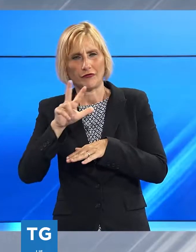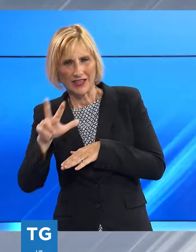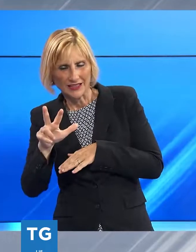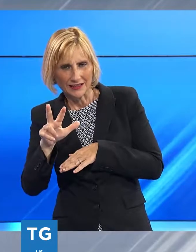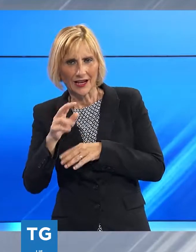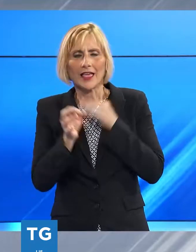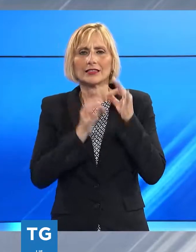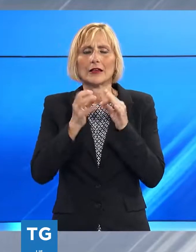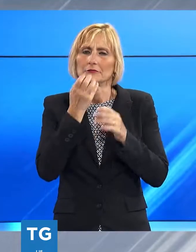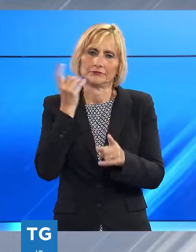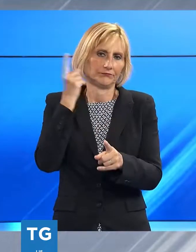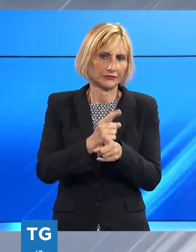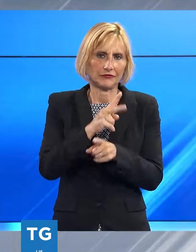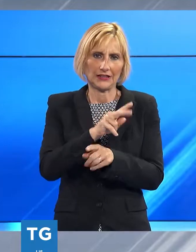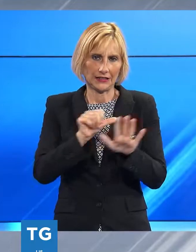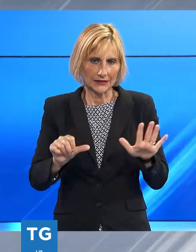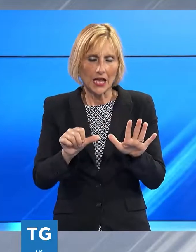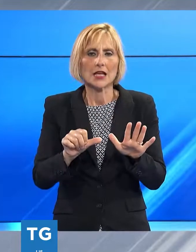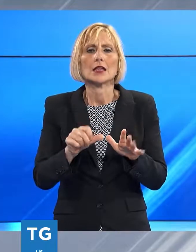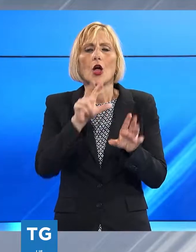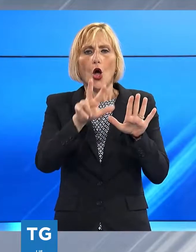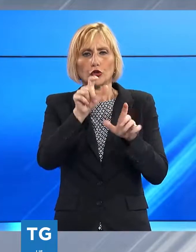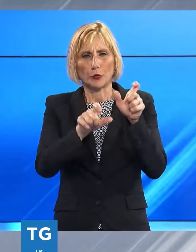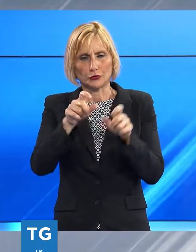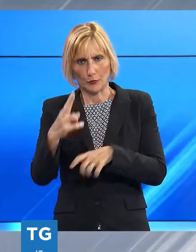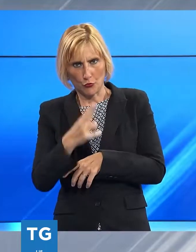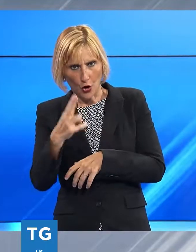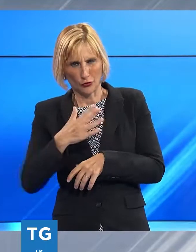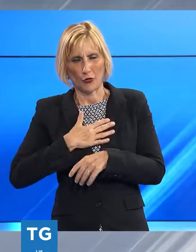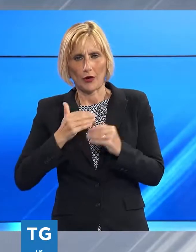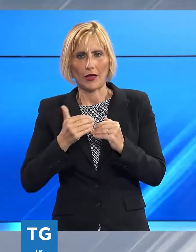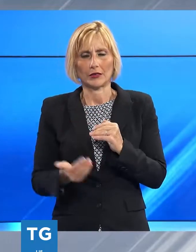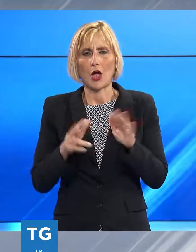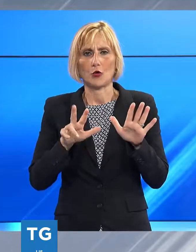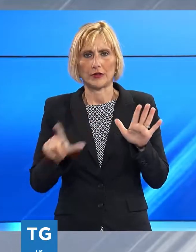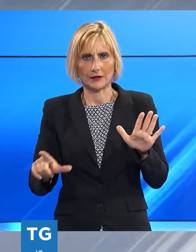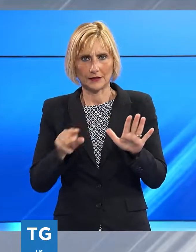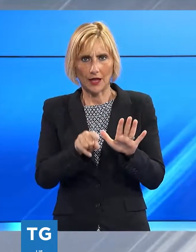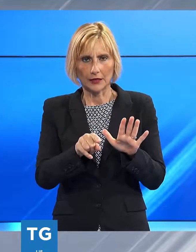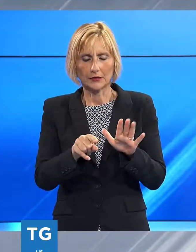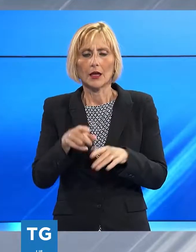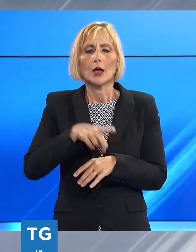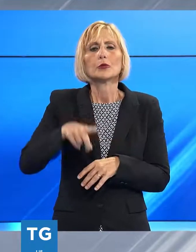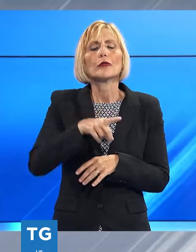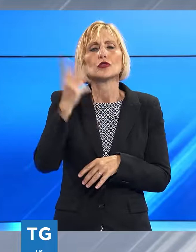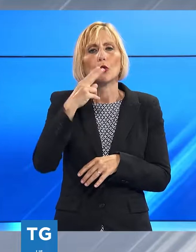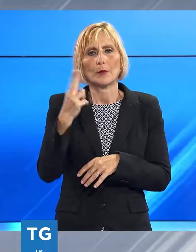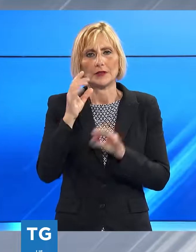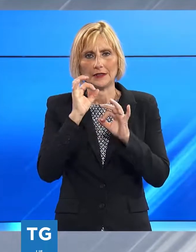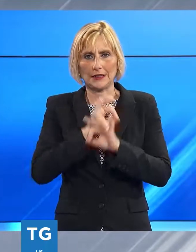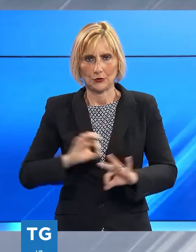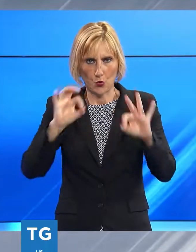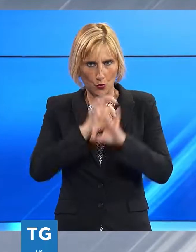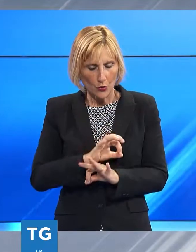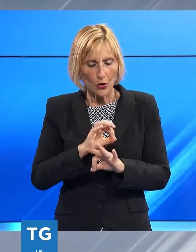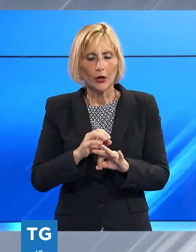terapie intensive 26 8 decessi con un'età media superiore agli 87 anni nessuno in provincia di Lucca dove ci sono 601